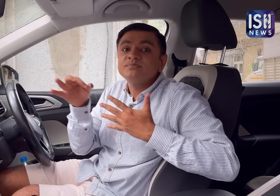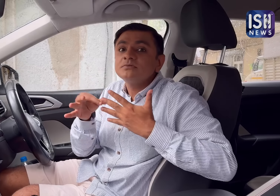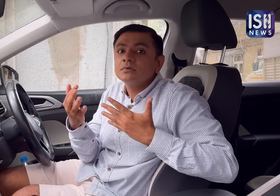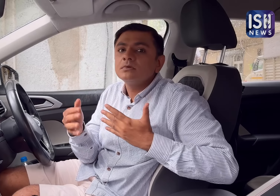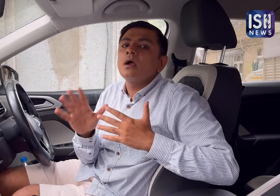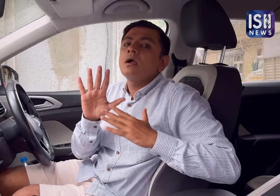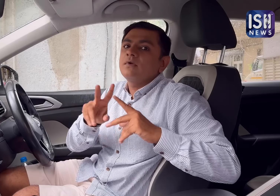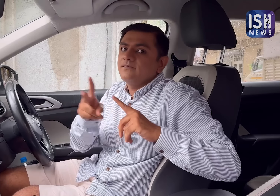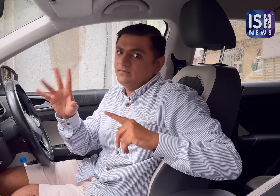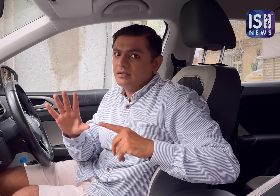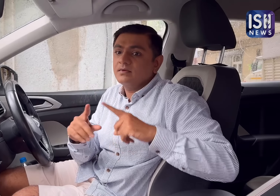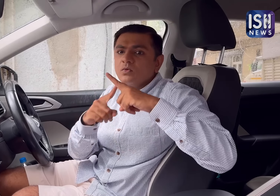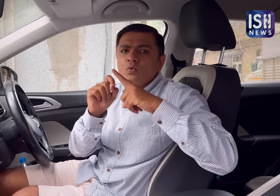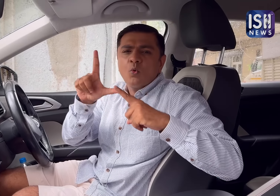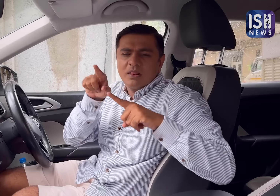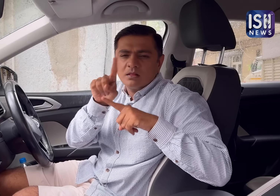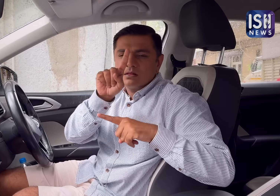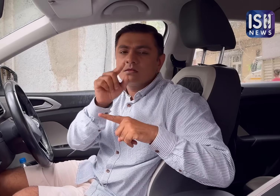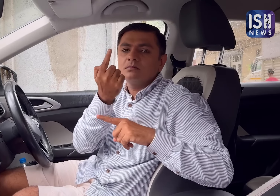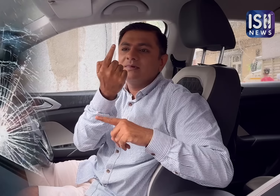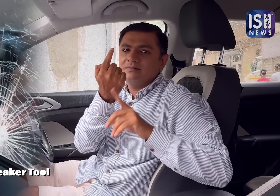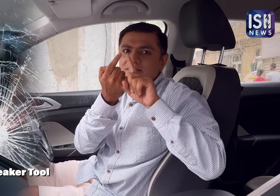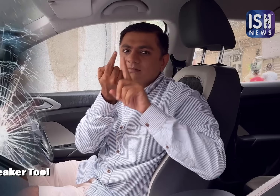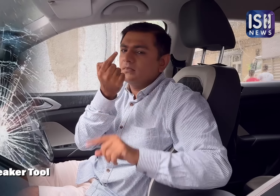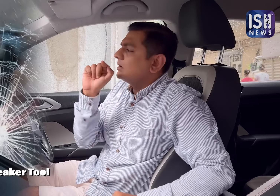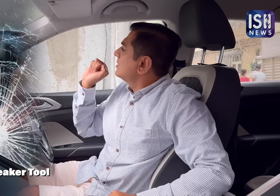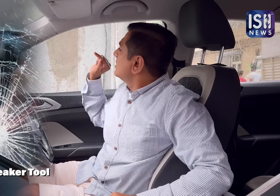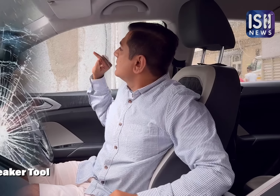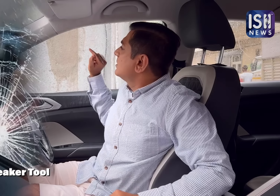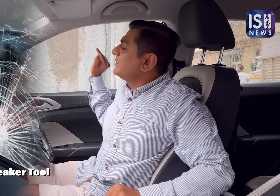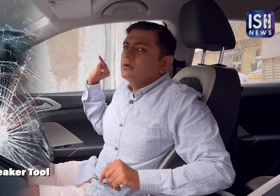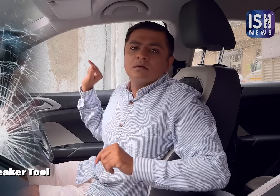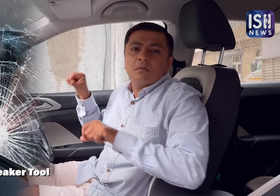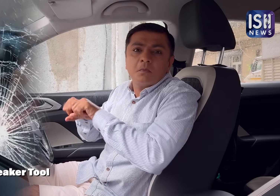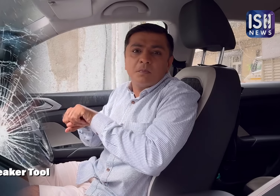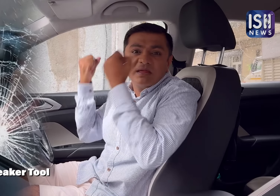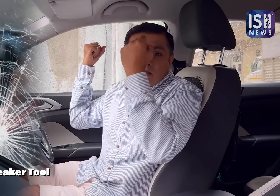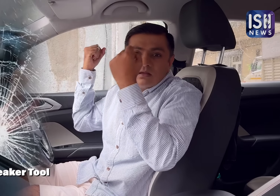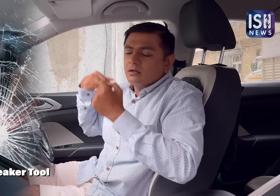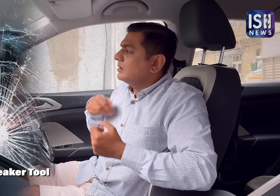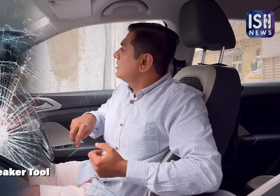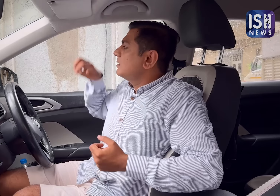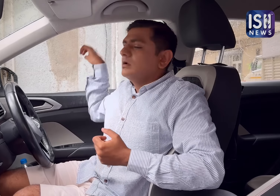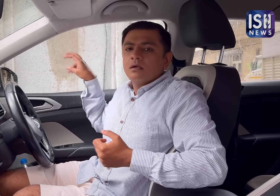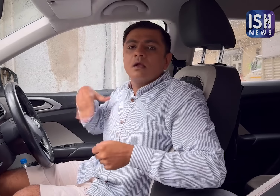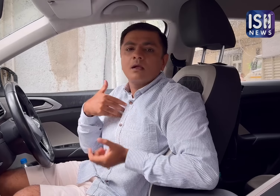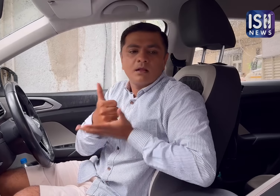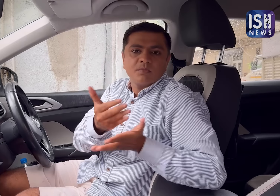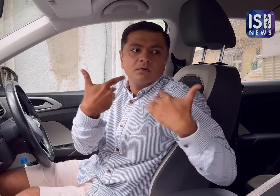निकलने के रास्ते हैं आप खिडकी तोड़ने और फिर खिडकी से भागने के लिए काच